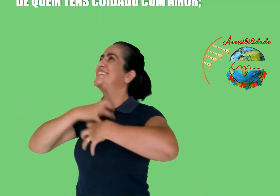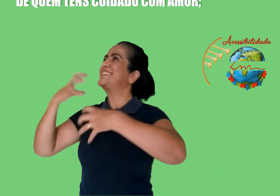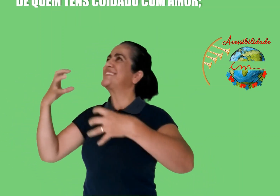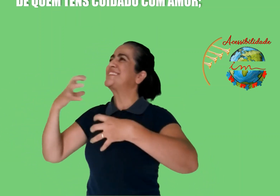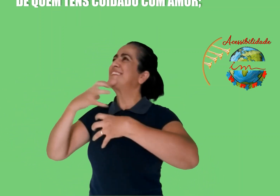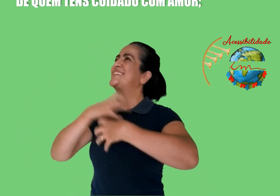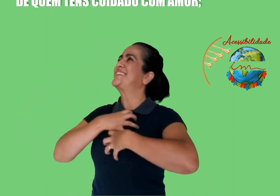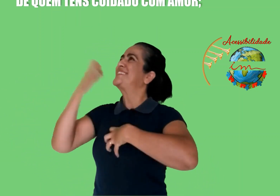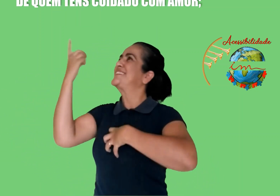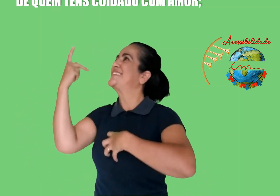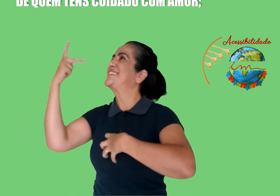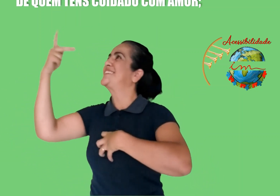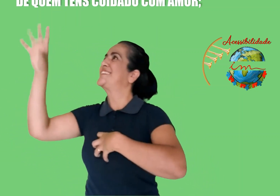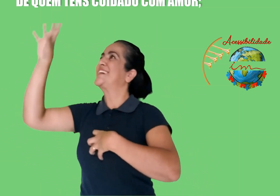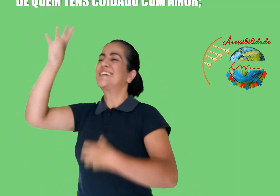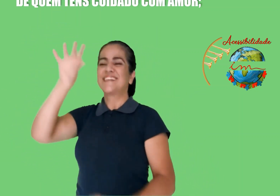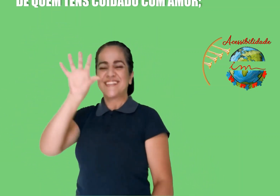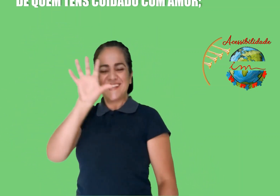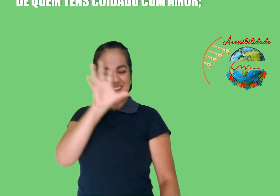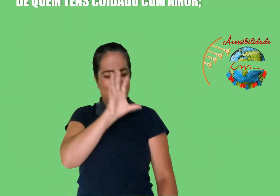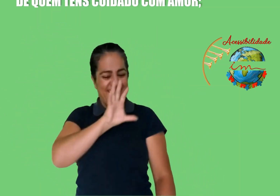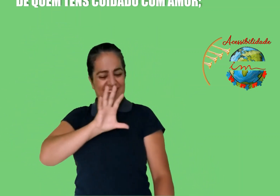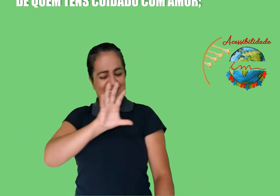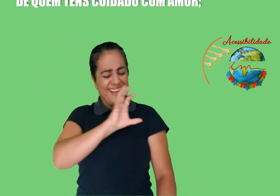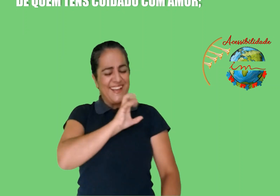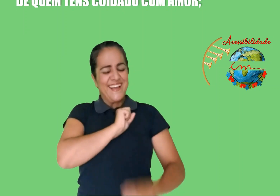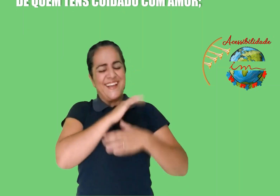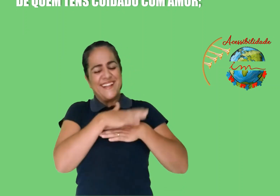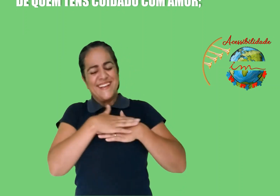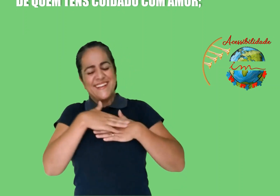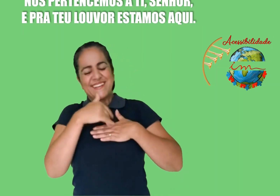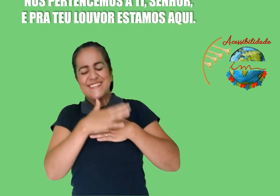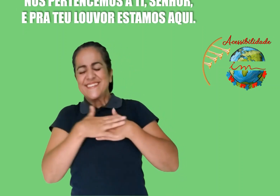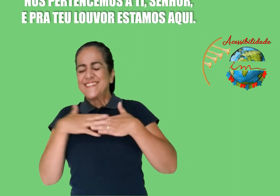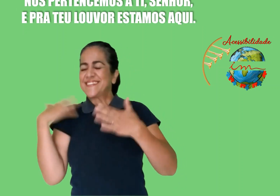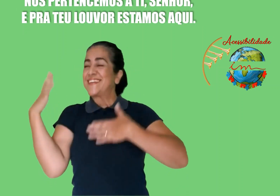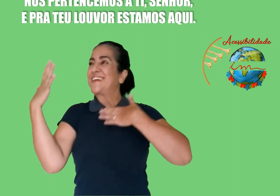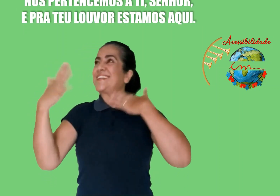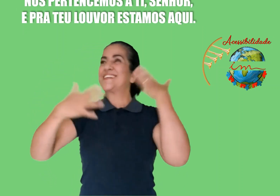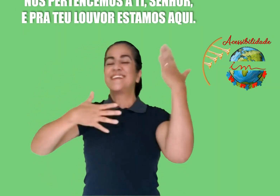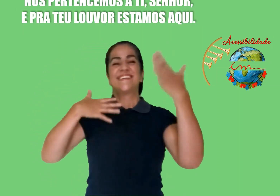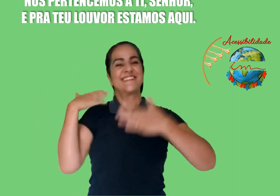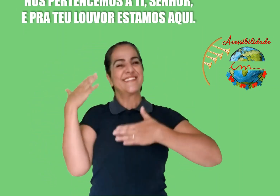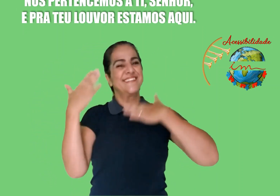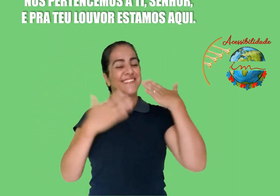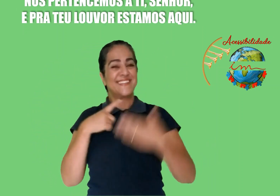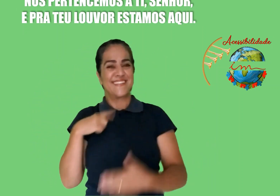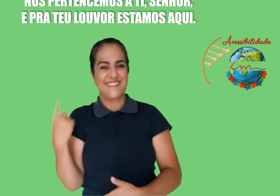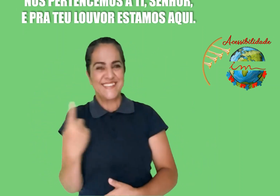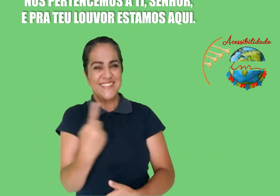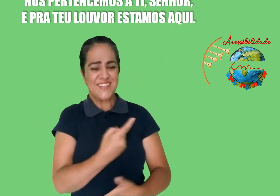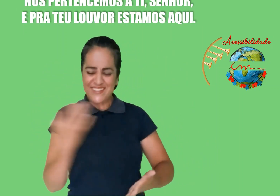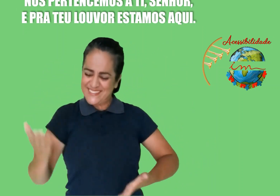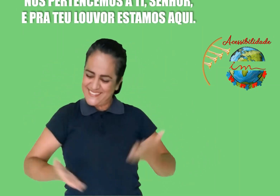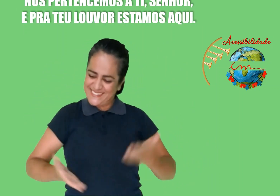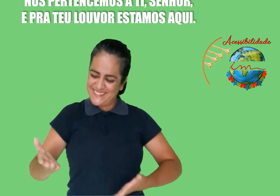quem tens Cuidado com o amor Nós pertencemos a ti,